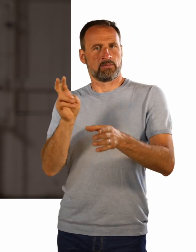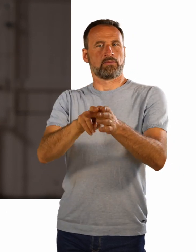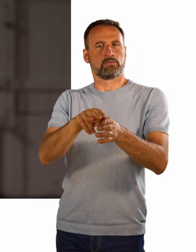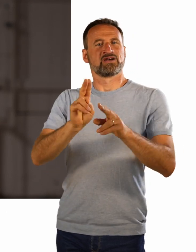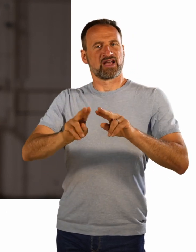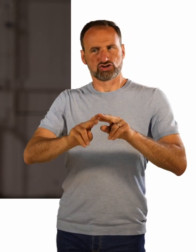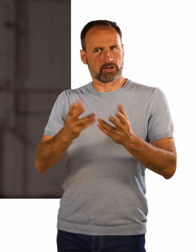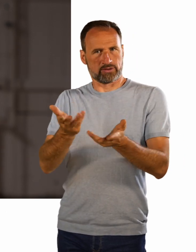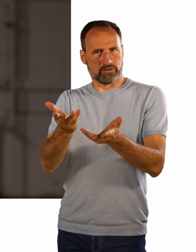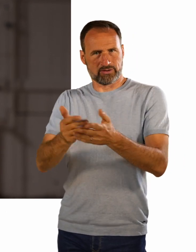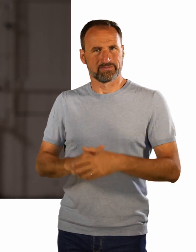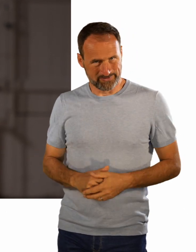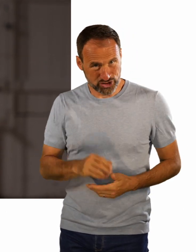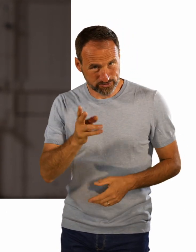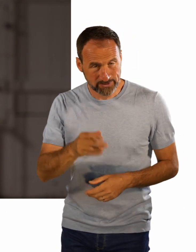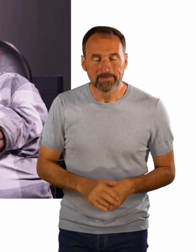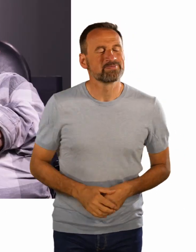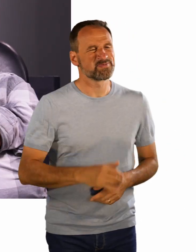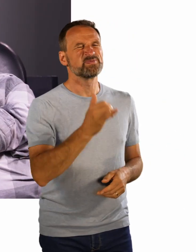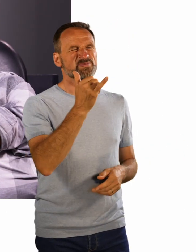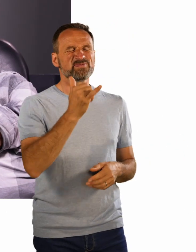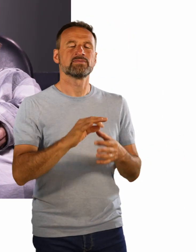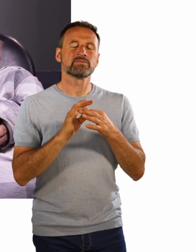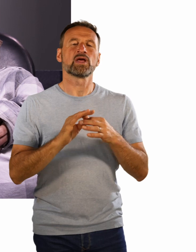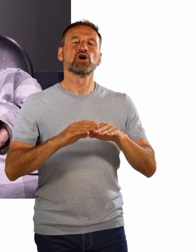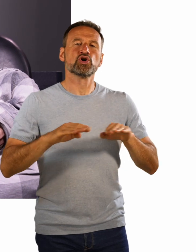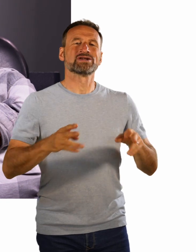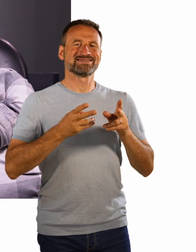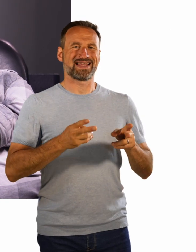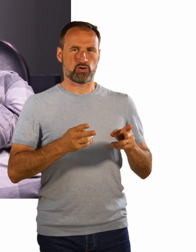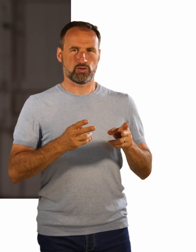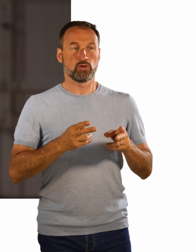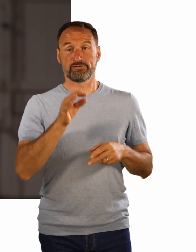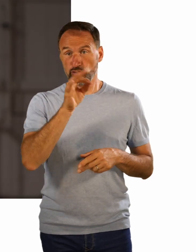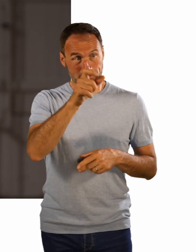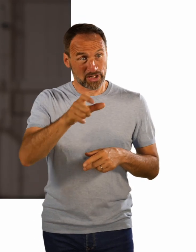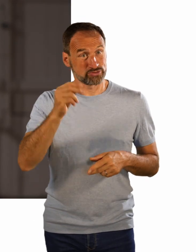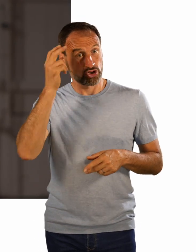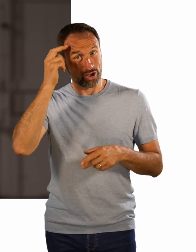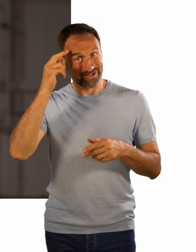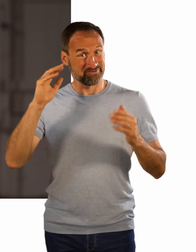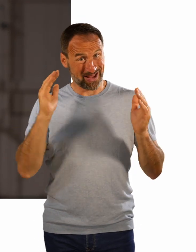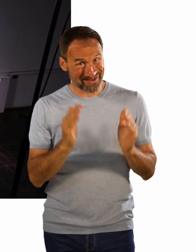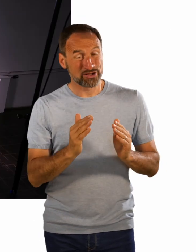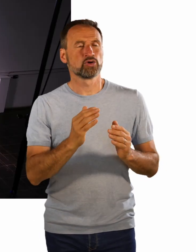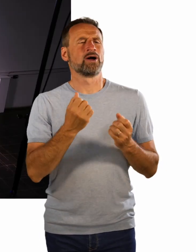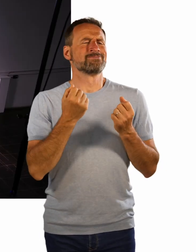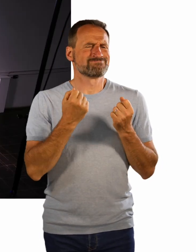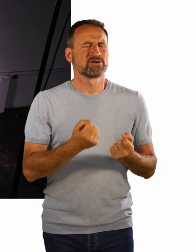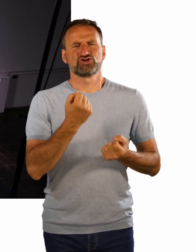dass es schwierig sein kann, vor allem für Menschen mit kognitiven Beeinträchtigungen, eine Grundsicherung sich selbst zu überwinden und